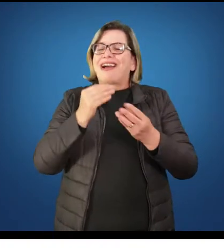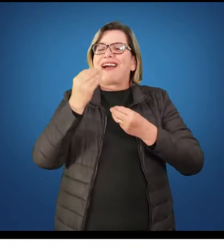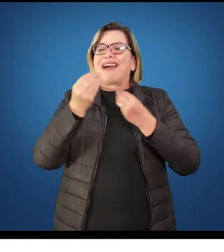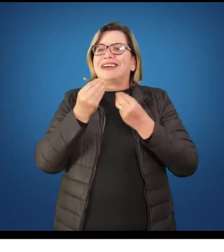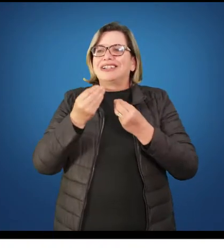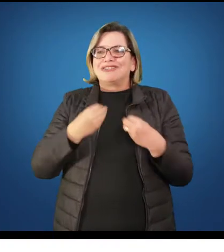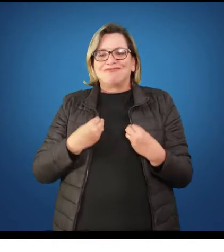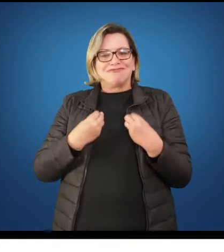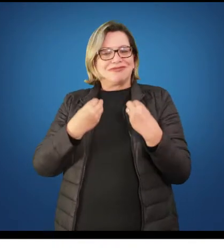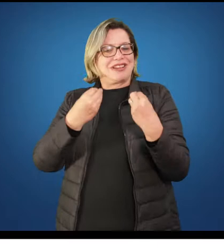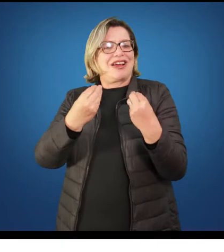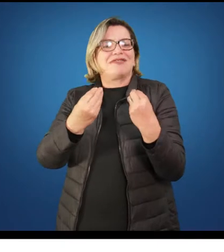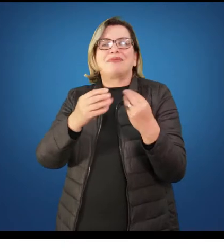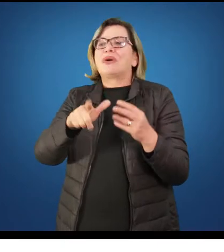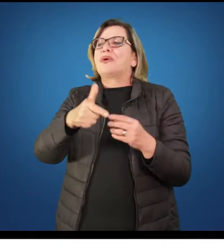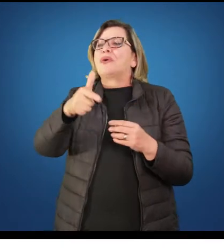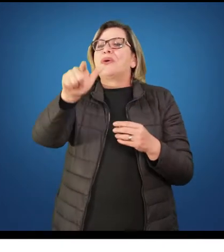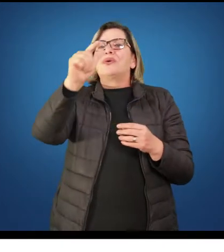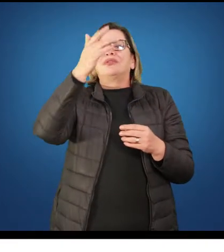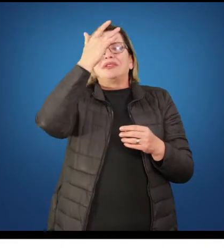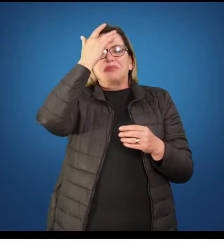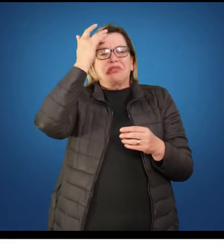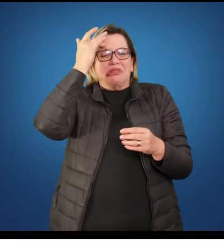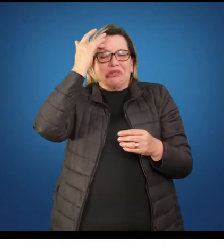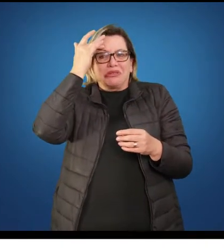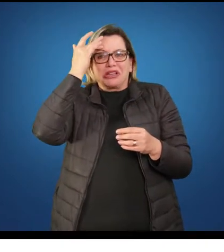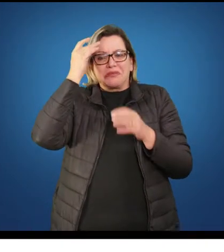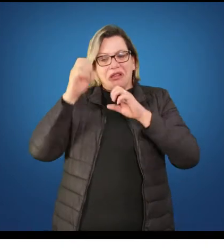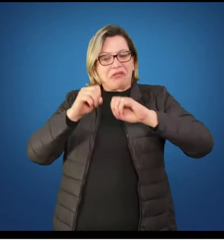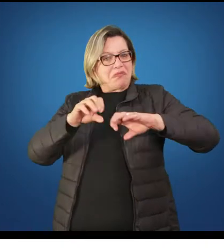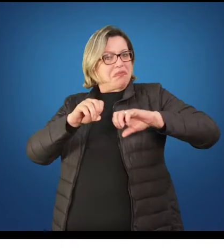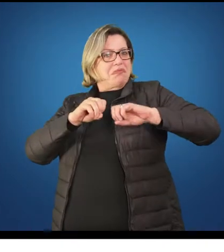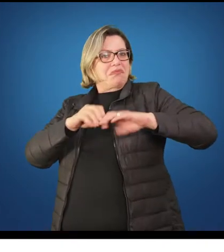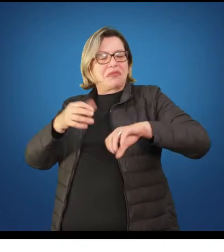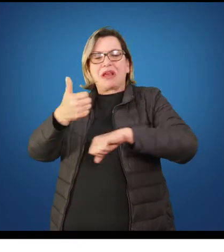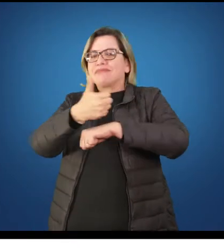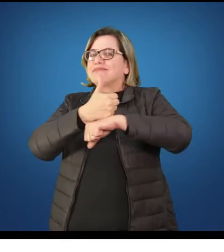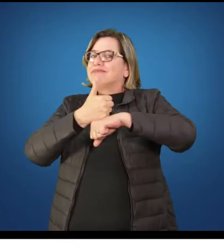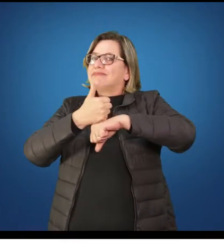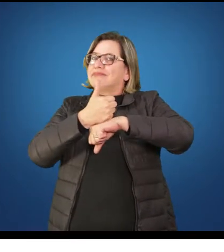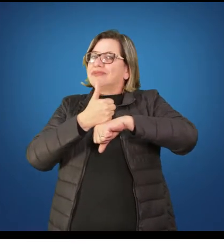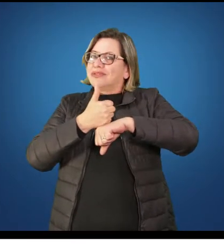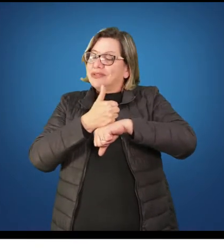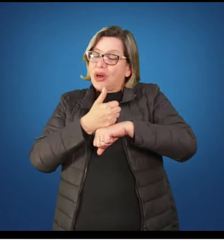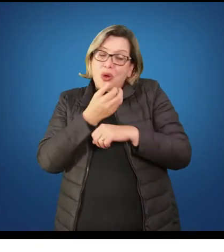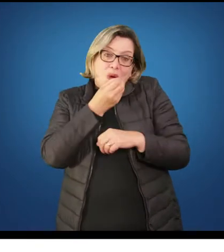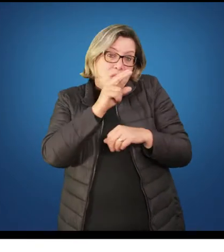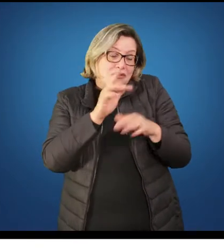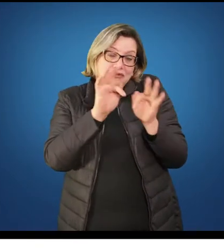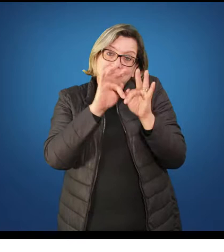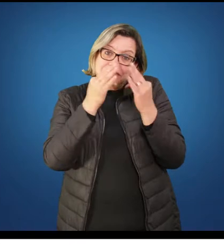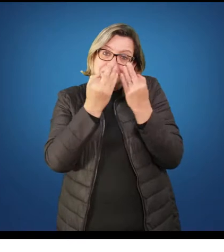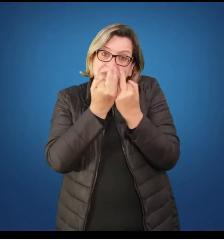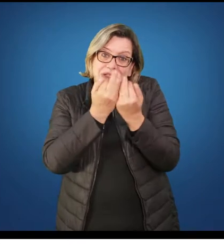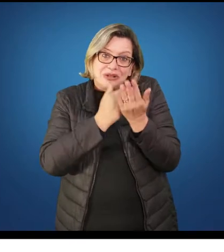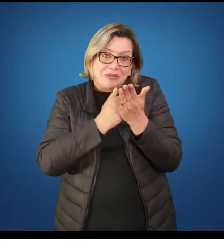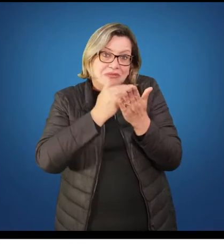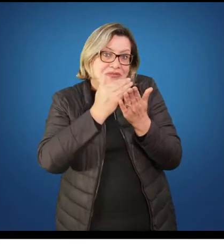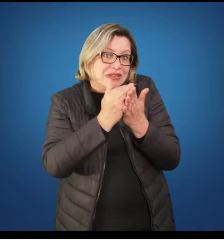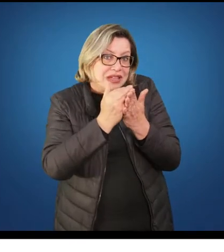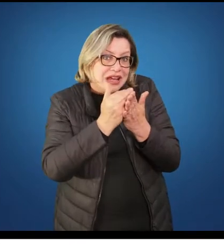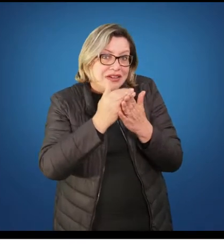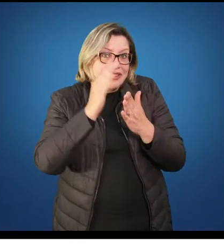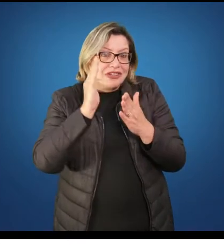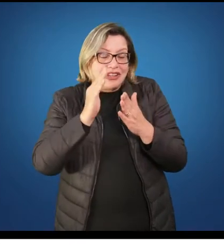necessidade que esse período da vida tem de estar se relacionando, se desenvolvendo e adquirindo ainda autonomia